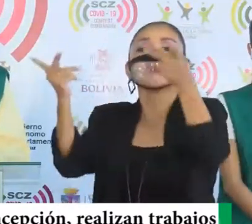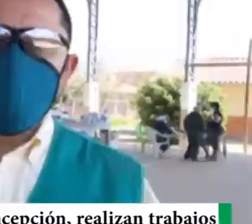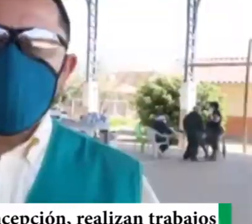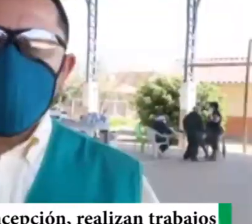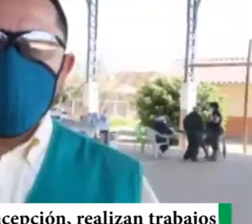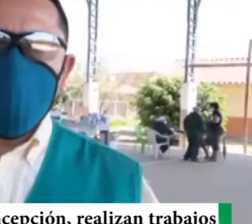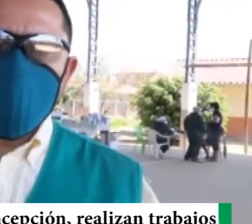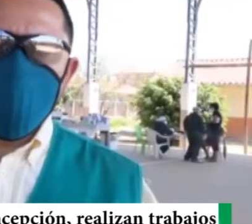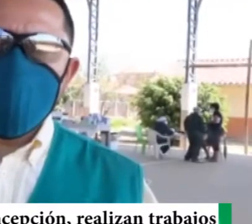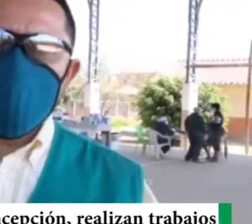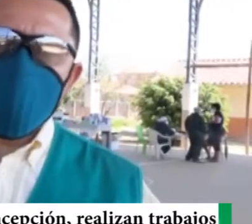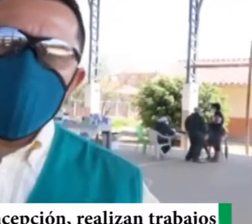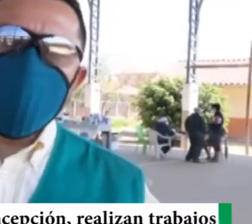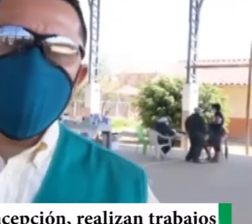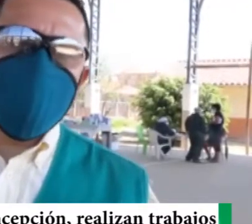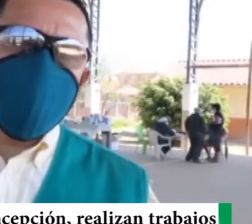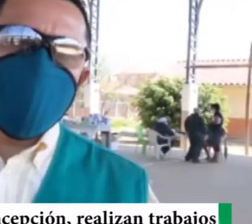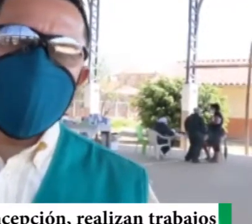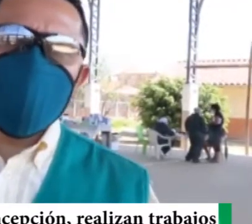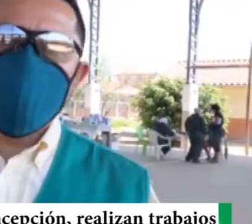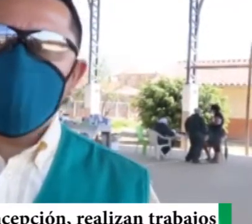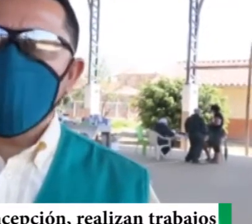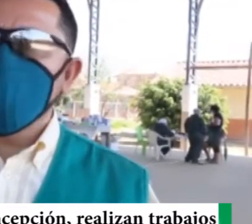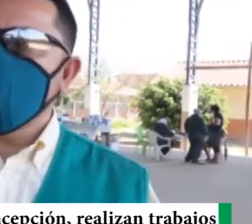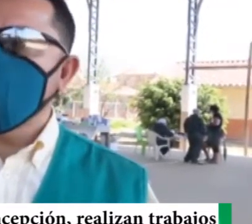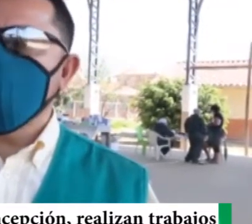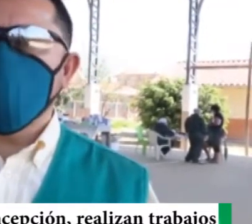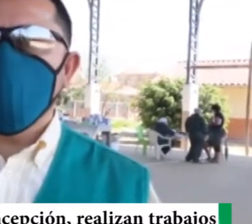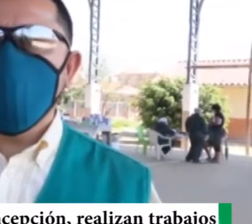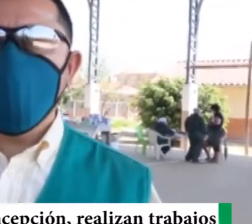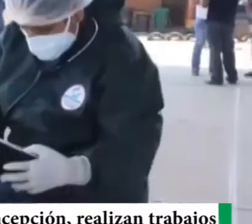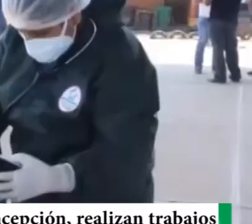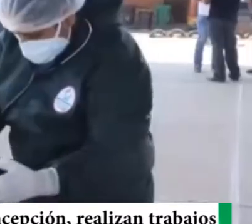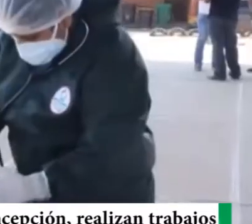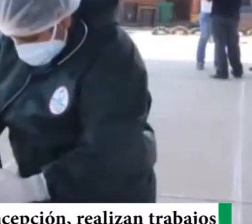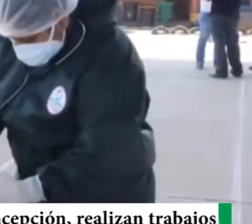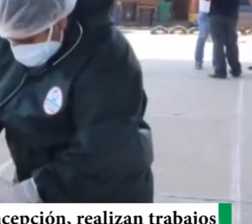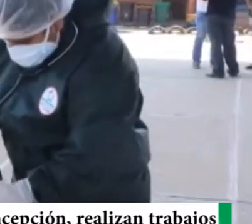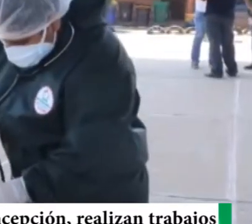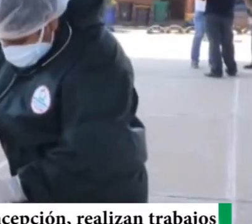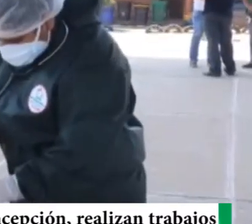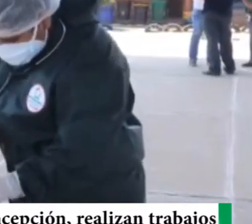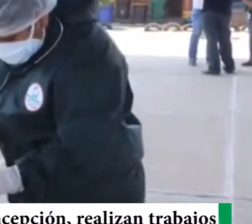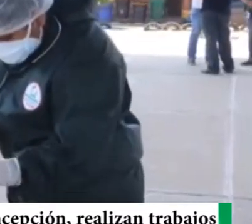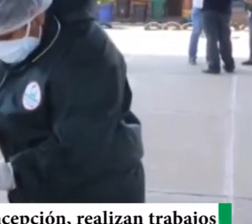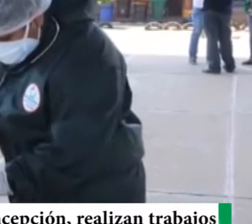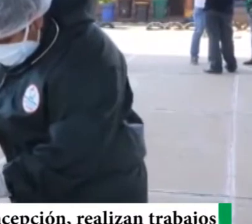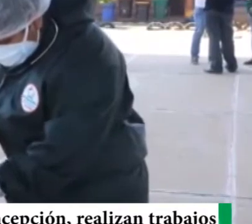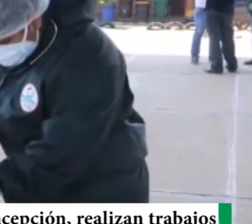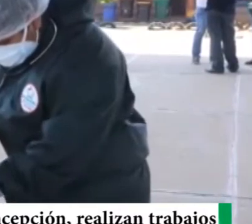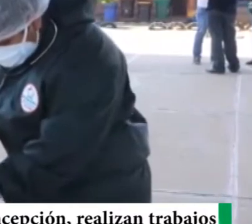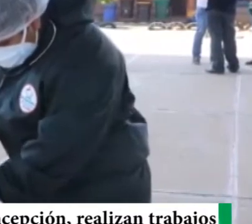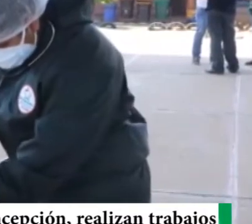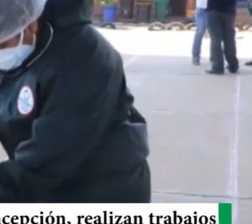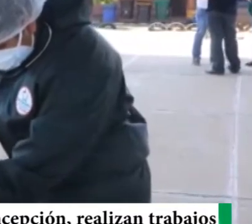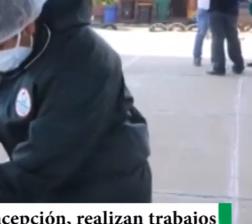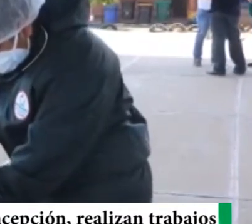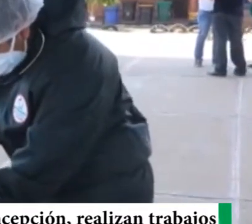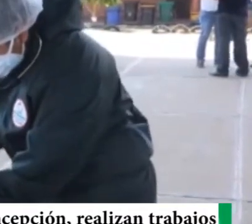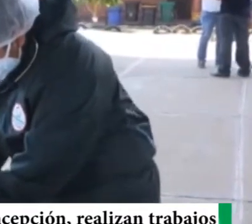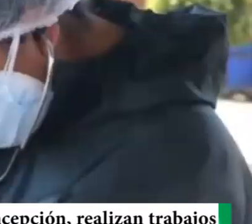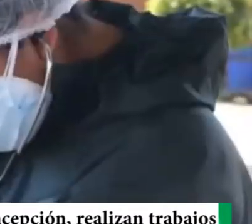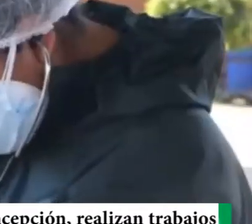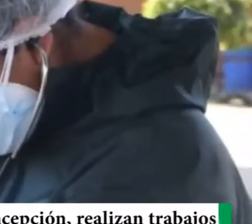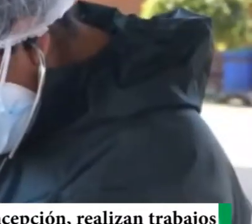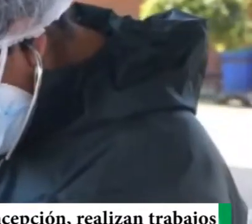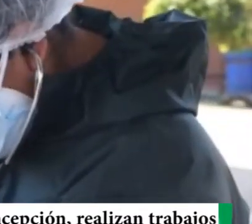cordillera. Hemos venido trabajando, inclusive, ayer, en día feriado, tanto en Porongo, como en Cotoca, y hoy, iniciamos aquí, en este